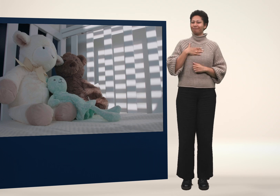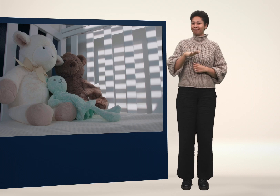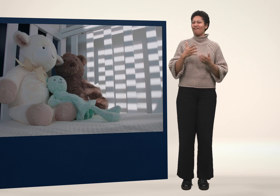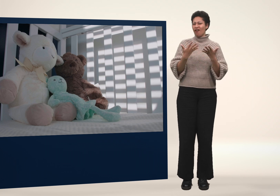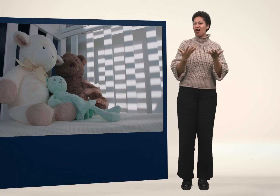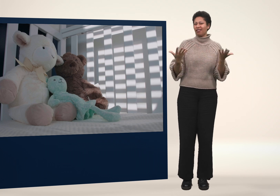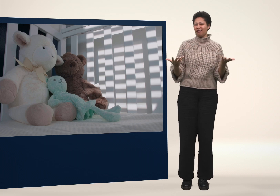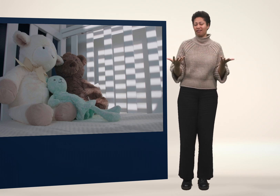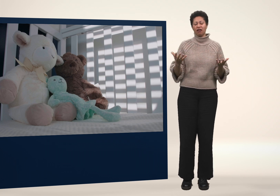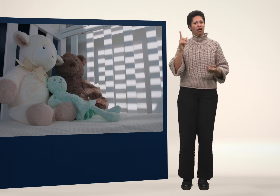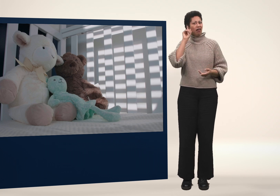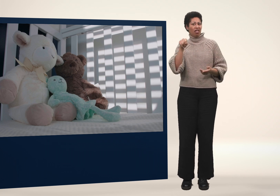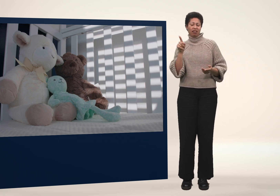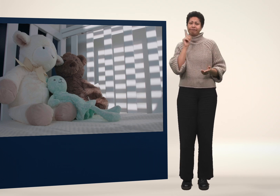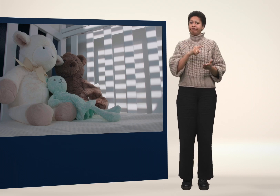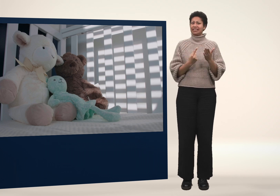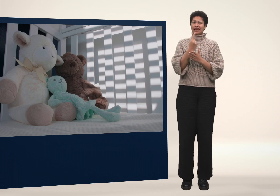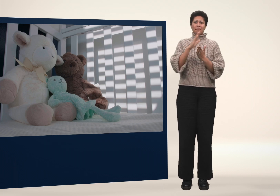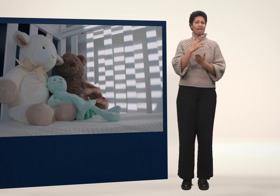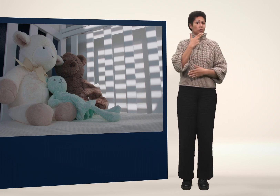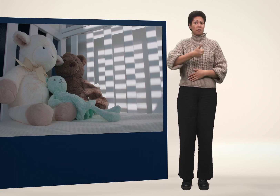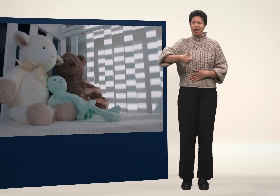Det er altså ganske vanlig og kan hende hvem som helst.